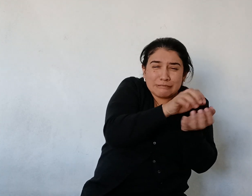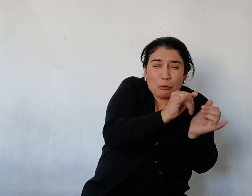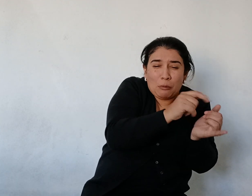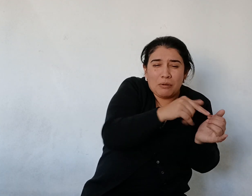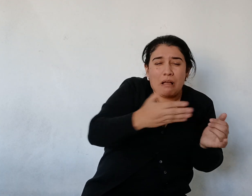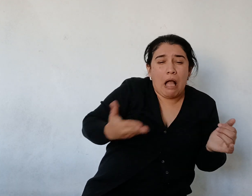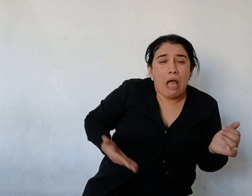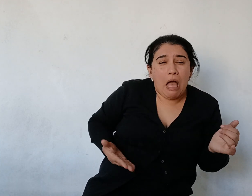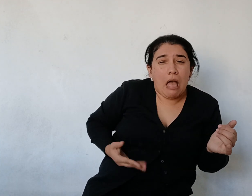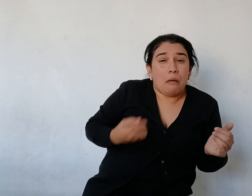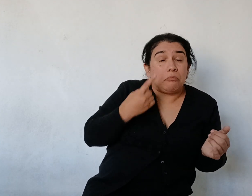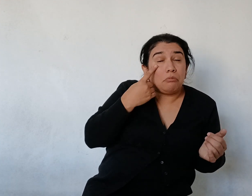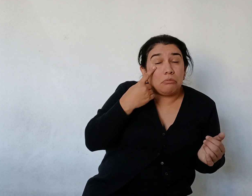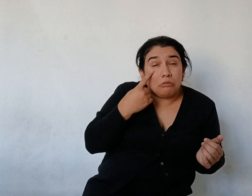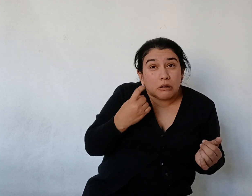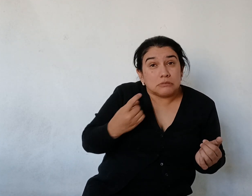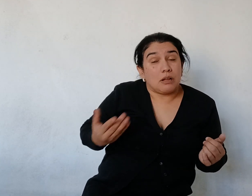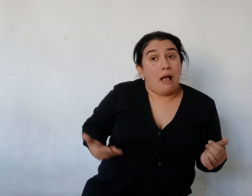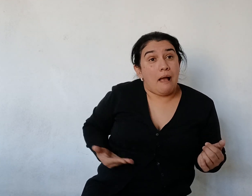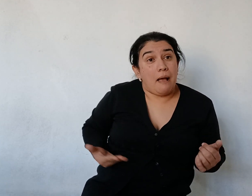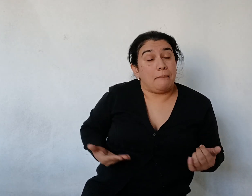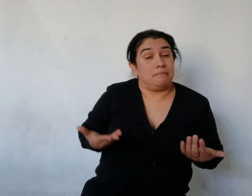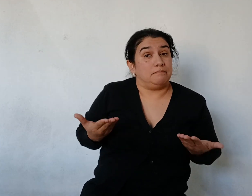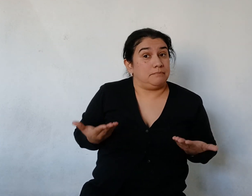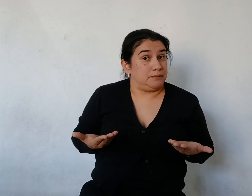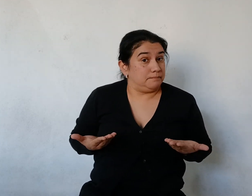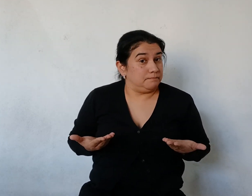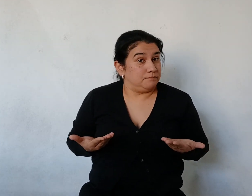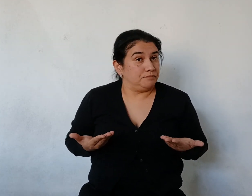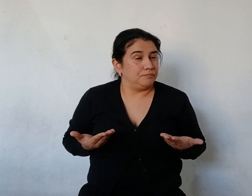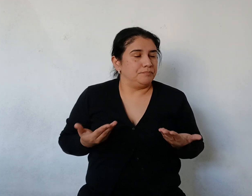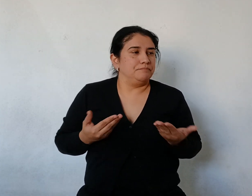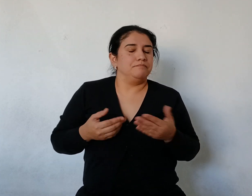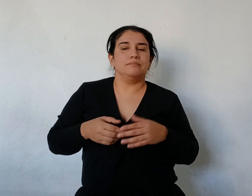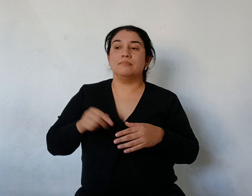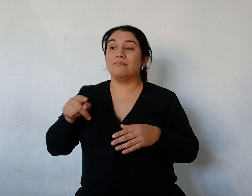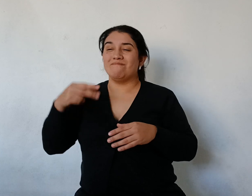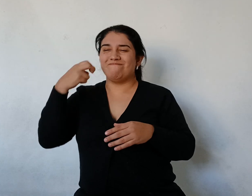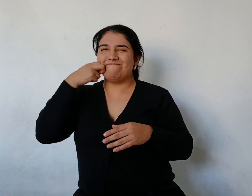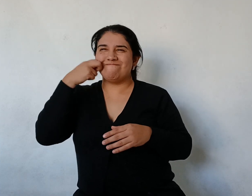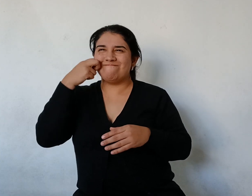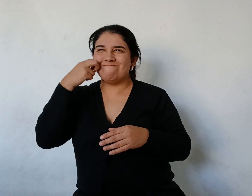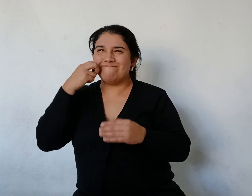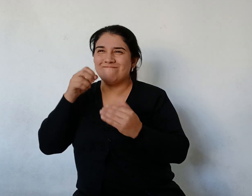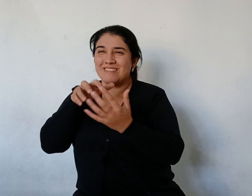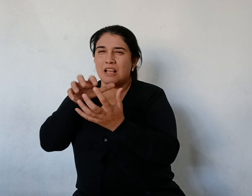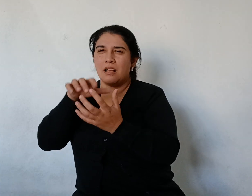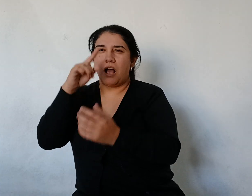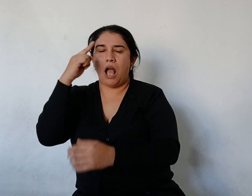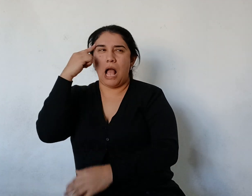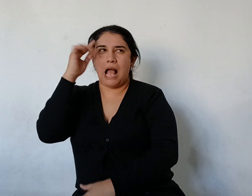Todavía tenemos una esperanza de salvarnos Vamos a ver al sur Yo